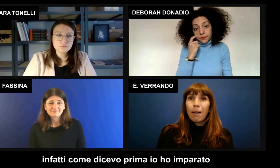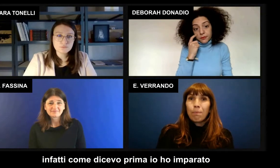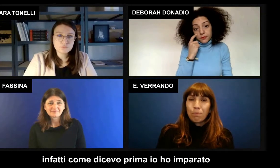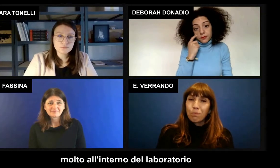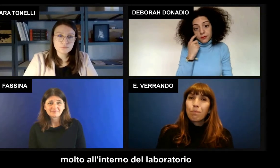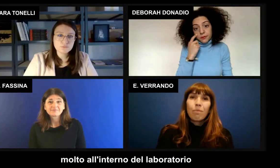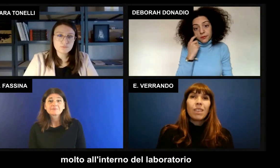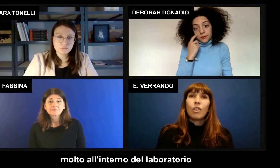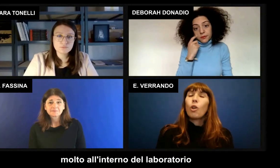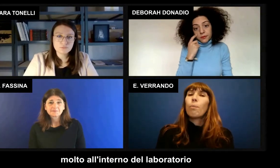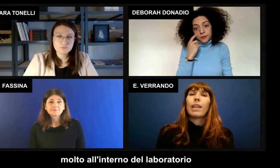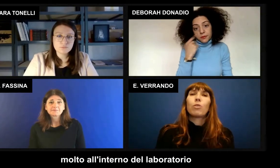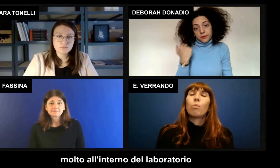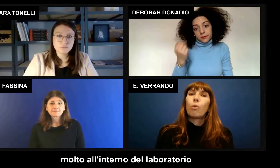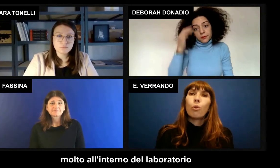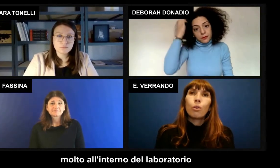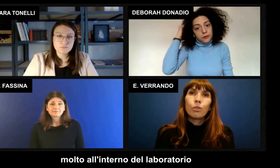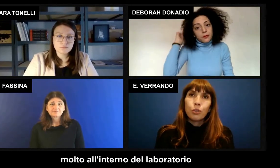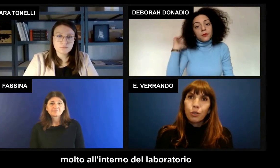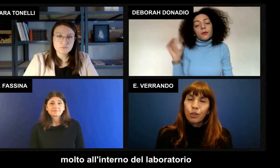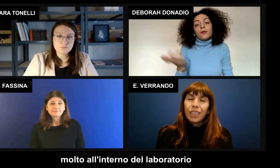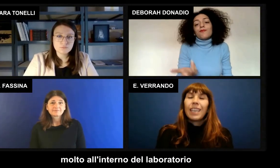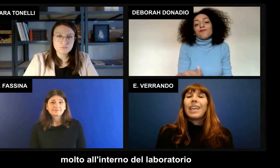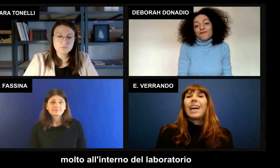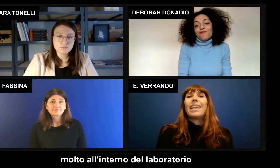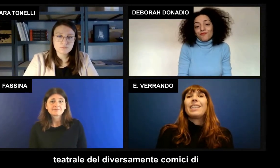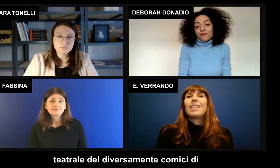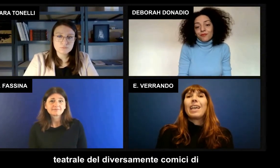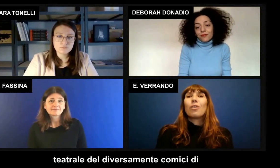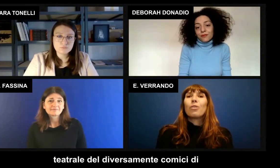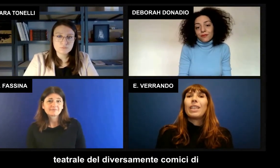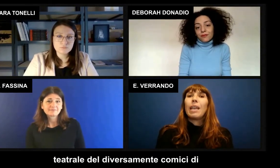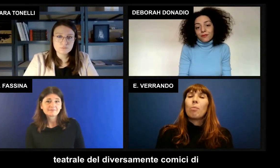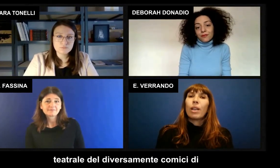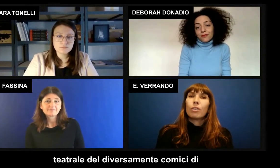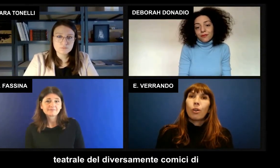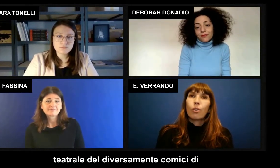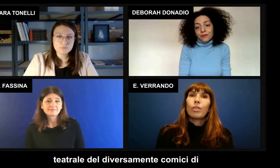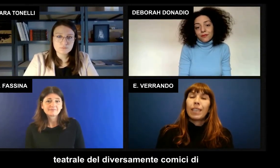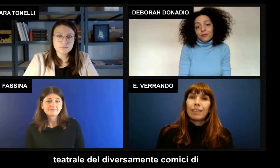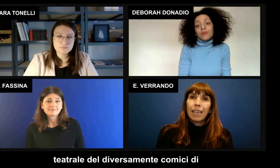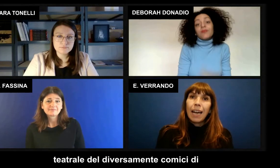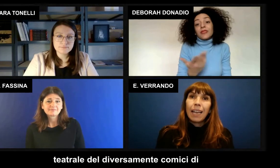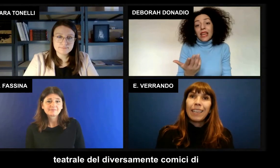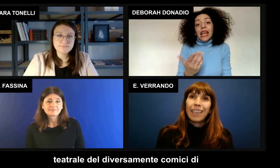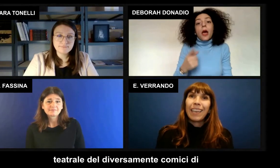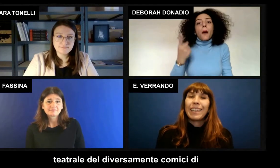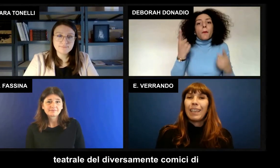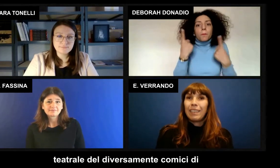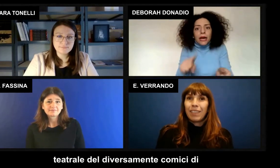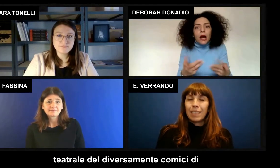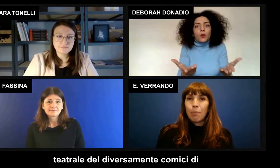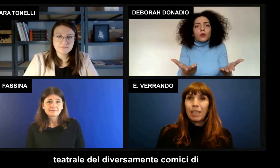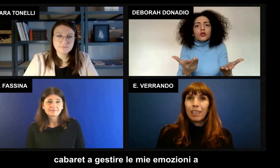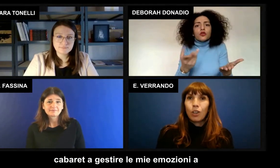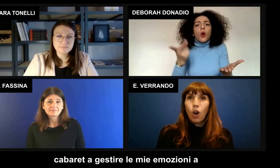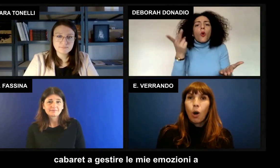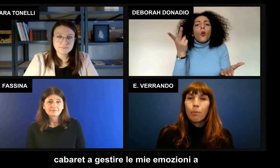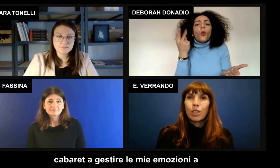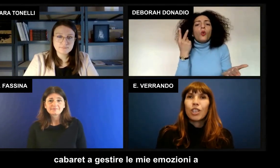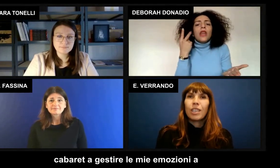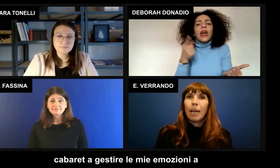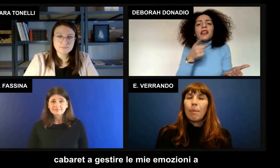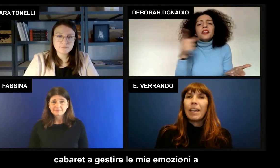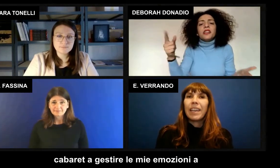prima io ho imparato molto all'interno del laboratorio teatrale del diversamenti